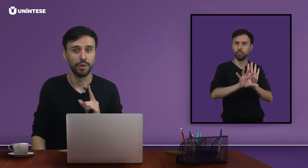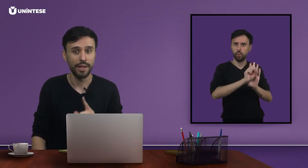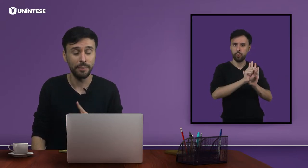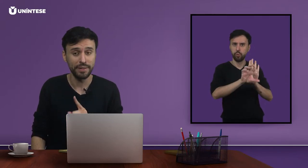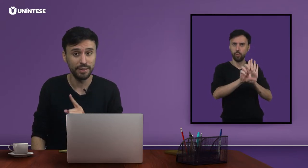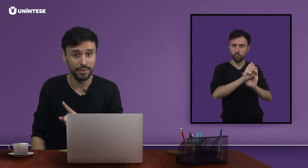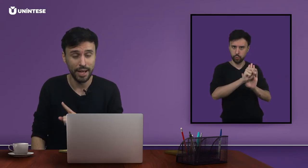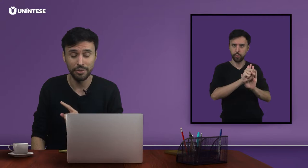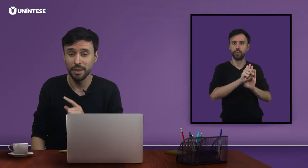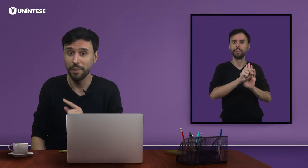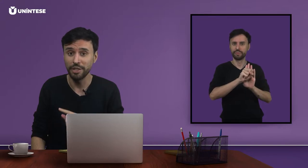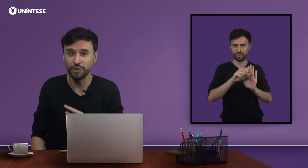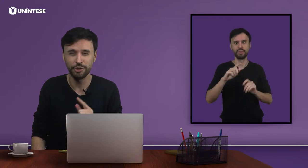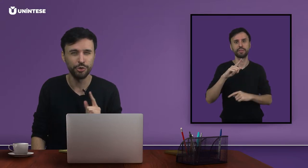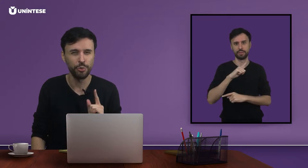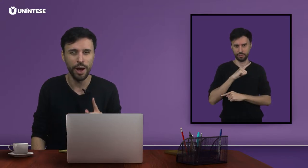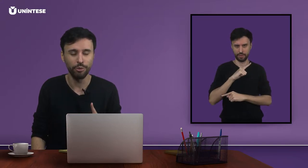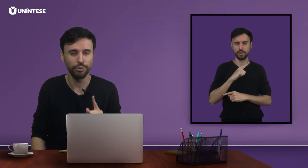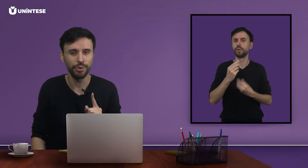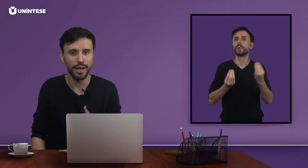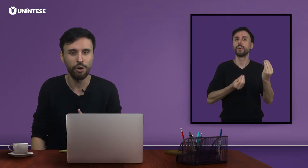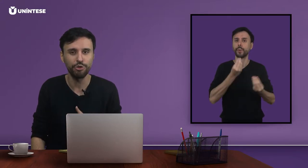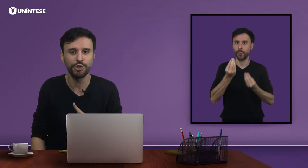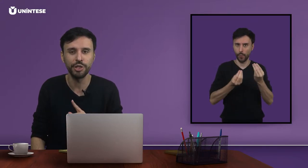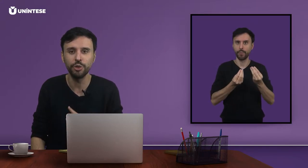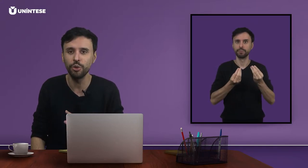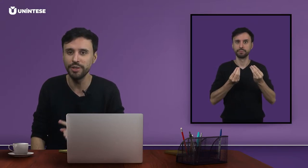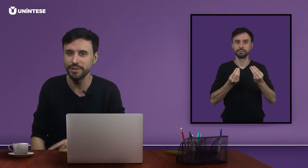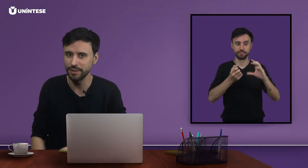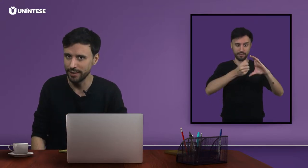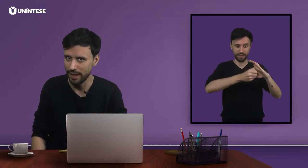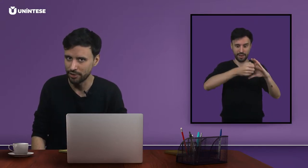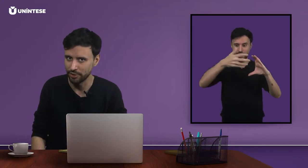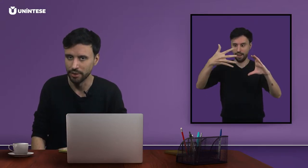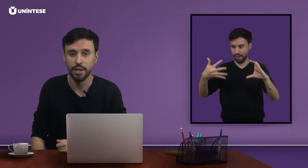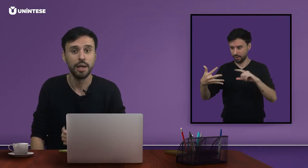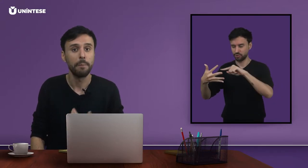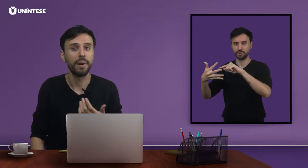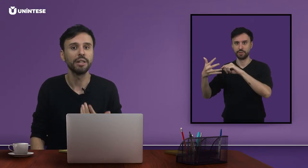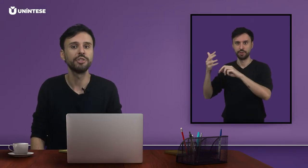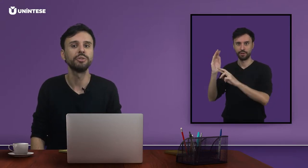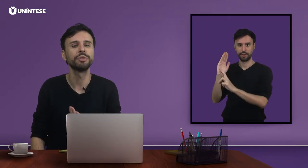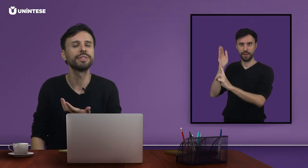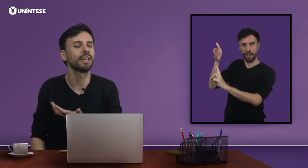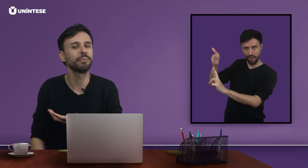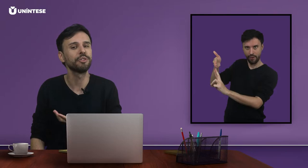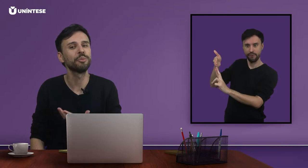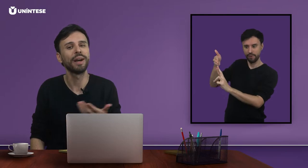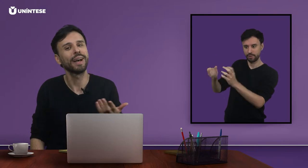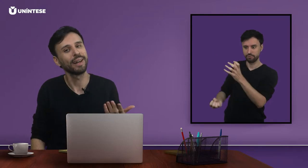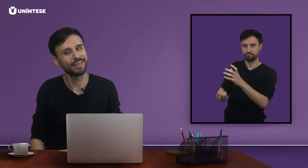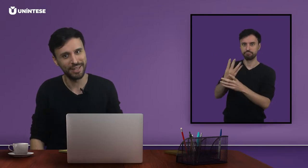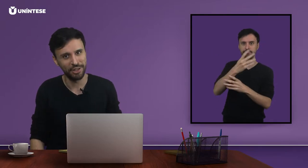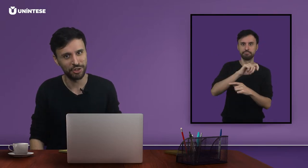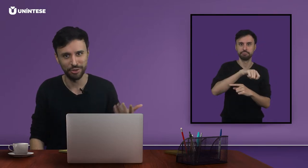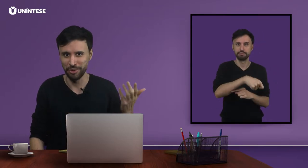representados a partir de um alto grau de iconicidade, partindo sempre de uma característica do